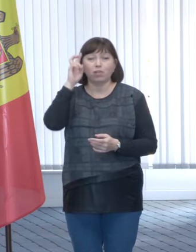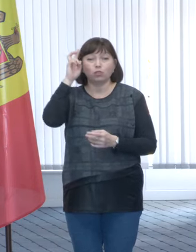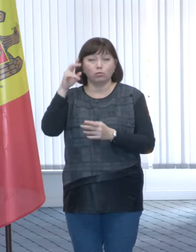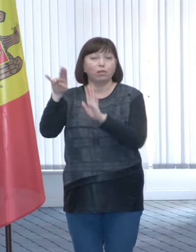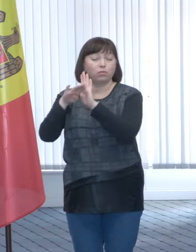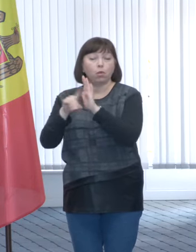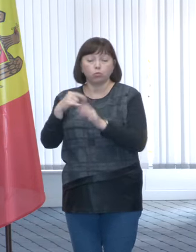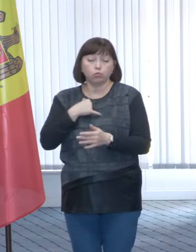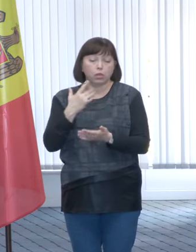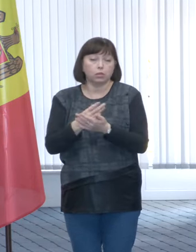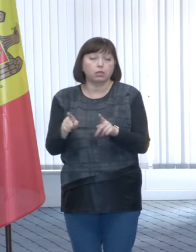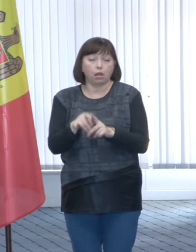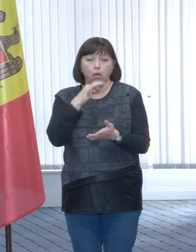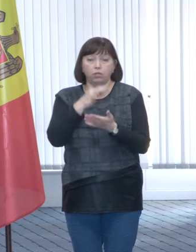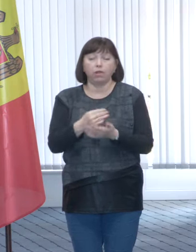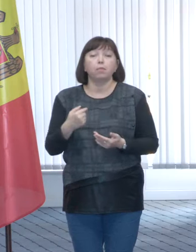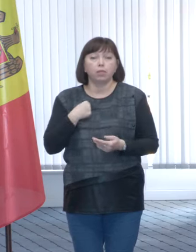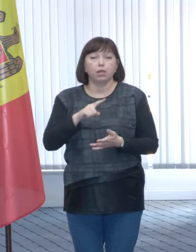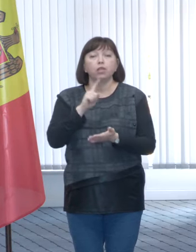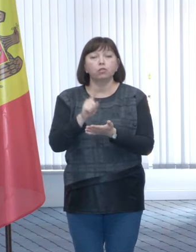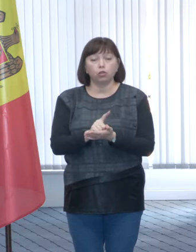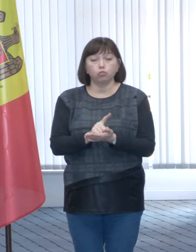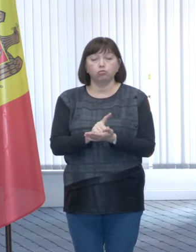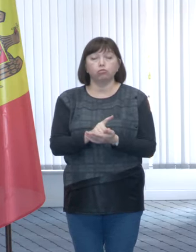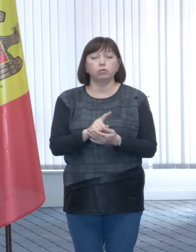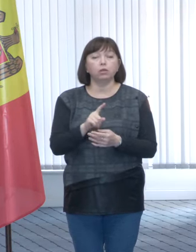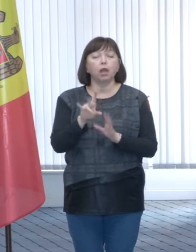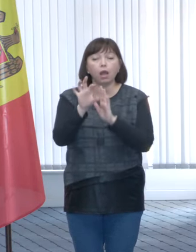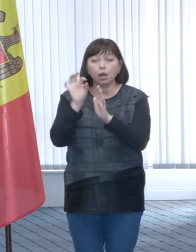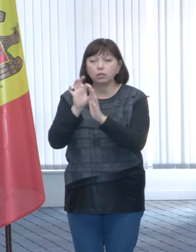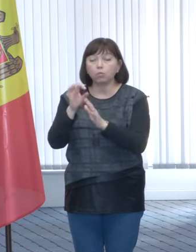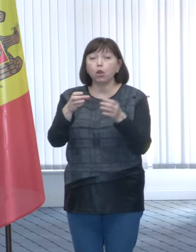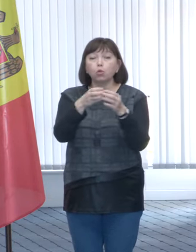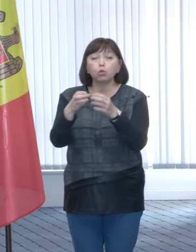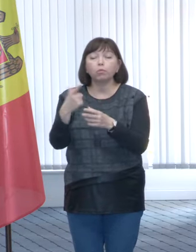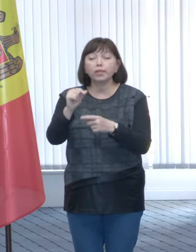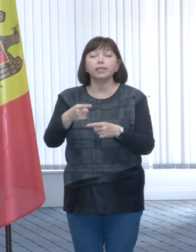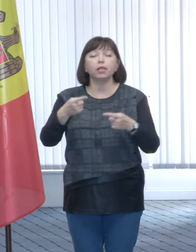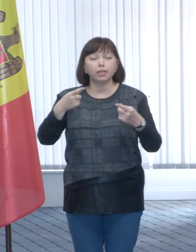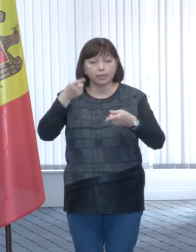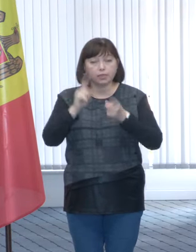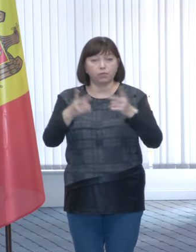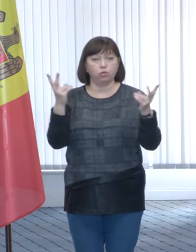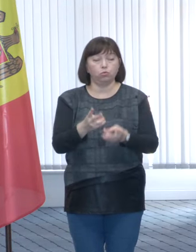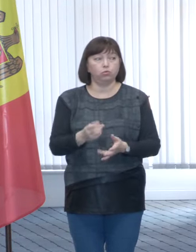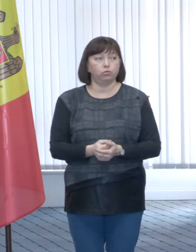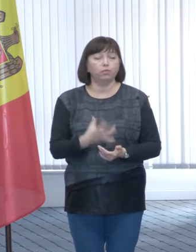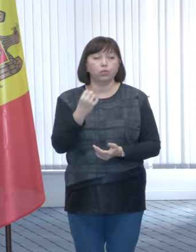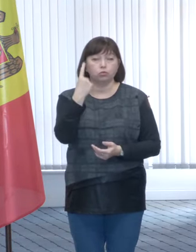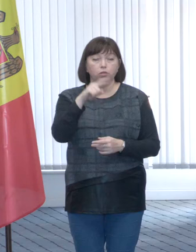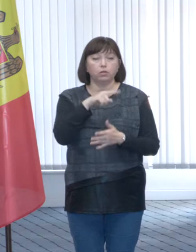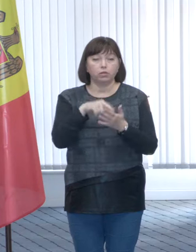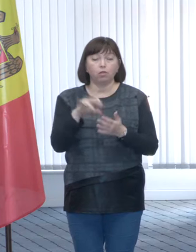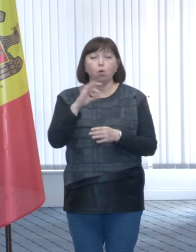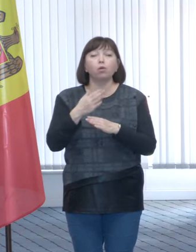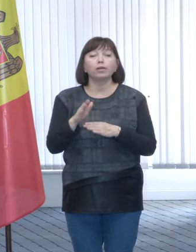avem această responsabilitate. Noi trebuie să țintim compensațiile acolo, unde ele sunt cele mai necesare. Cărcălătoriu,